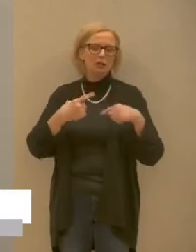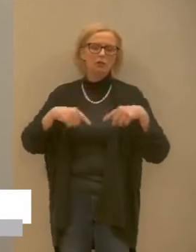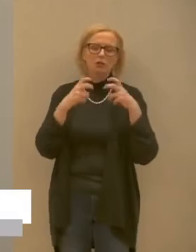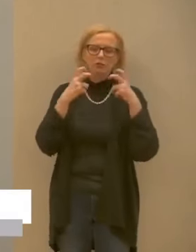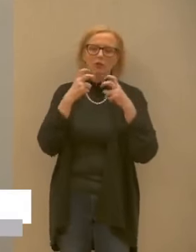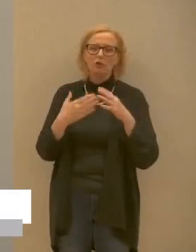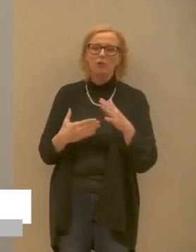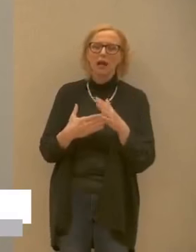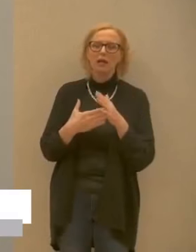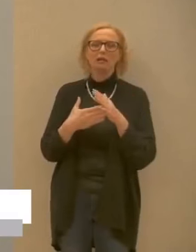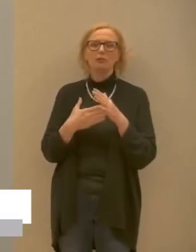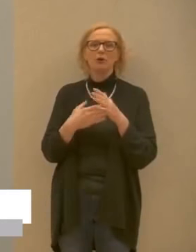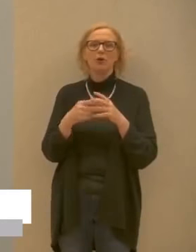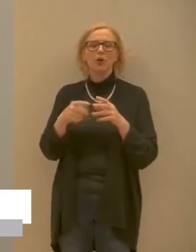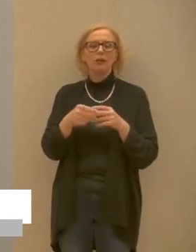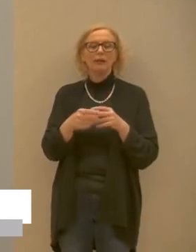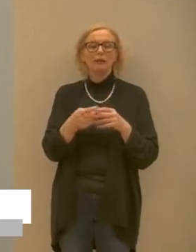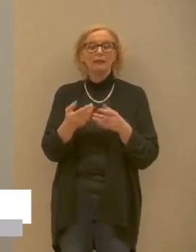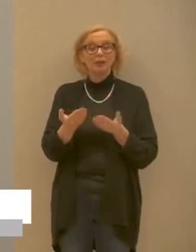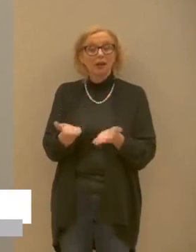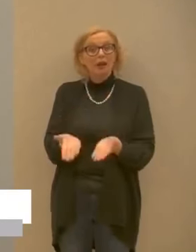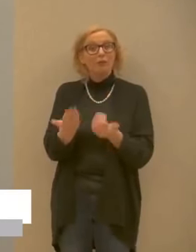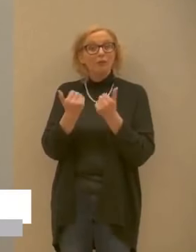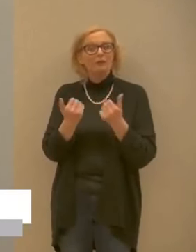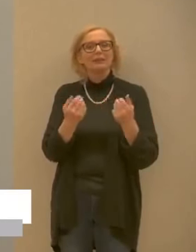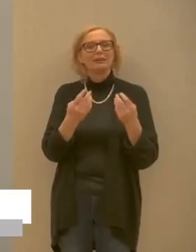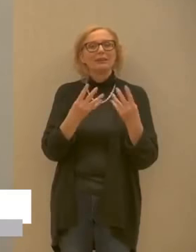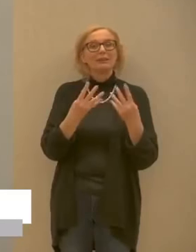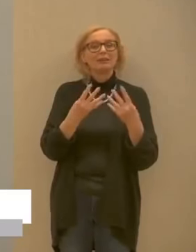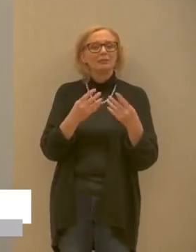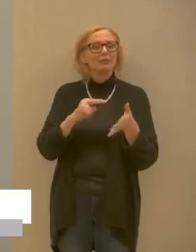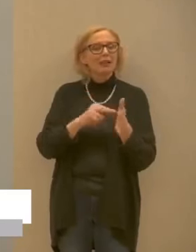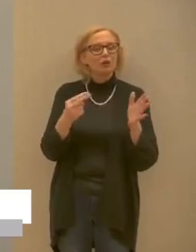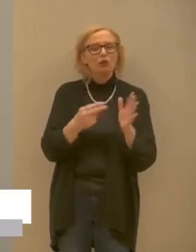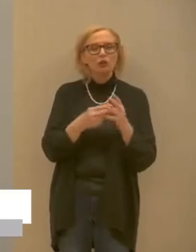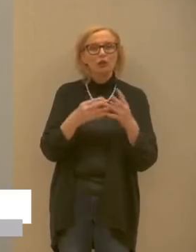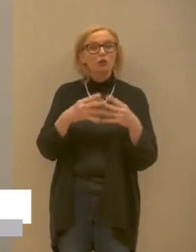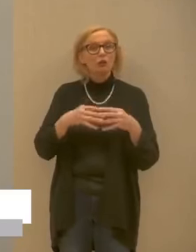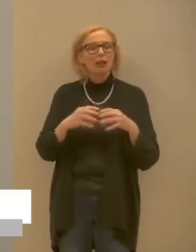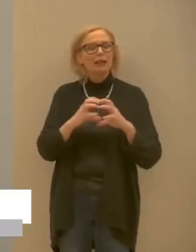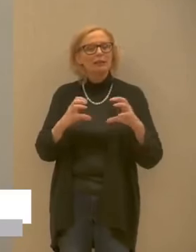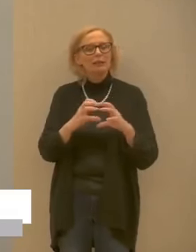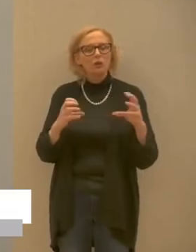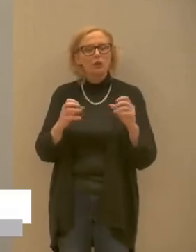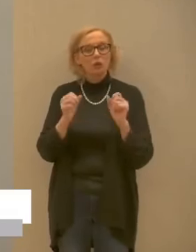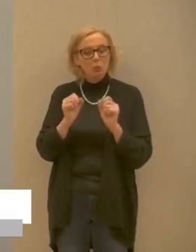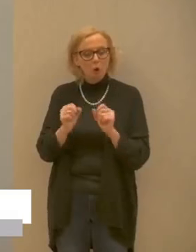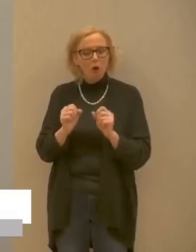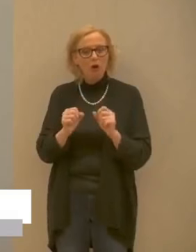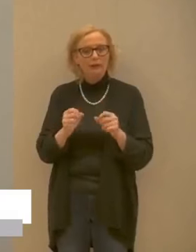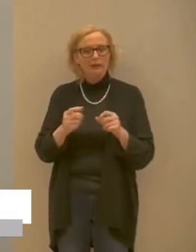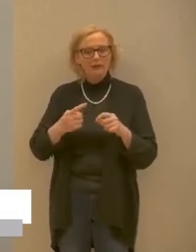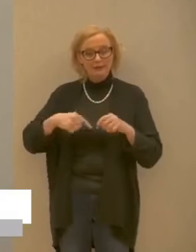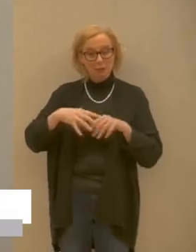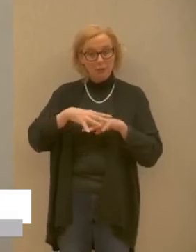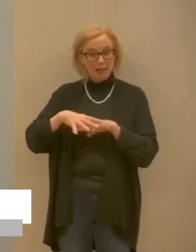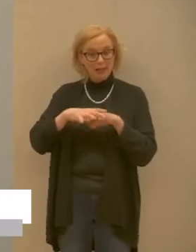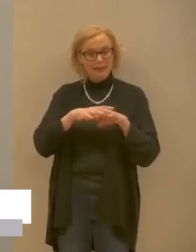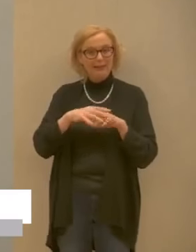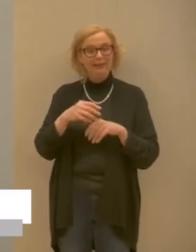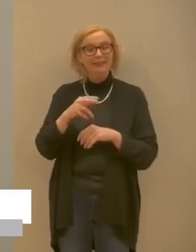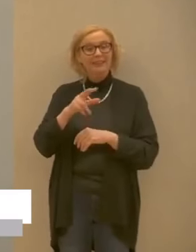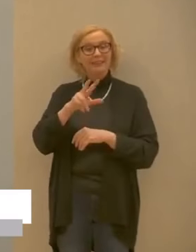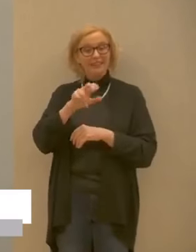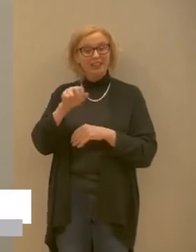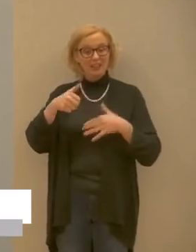forze per poter acquisire quelle tecnologie e quelle strumentazioni che possono implementare alla nostra rete dei 316